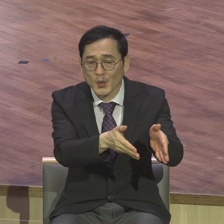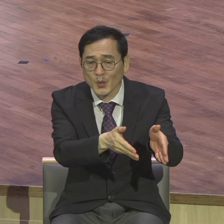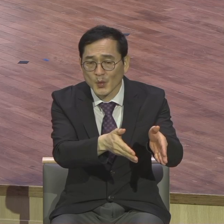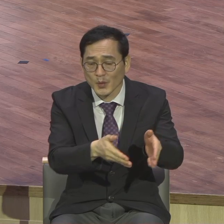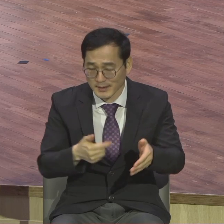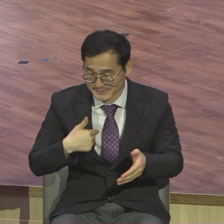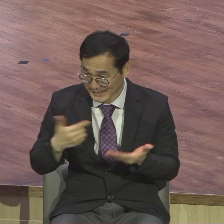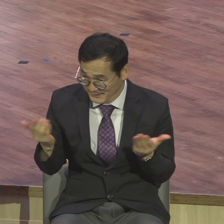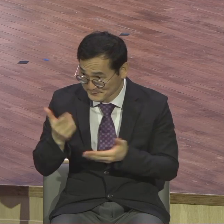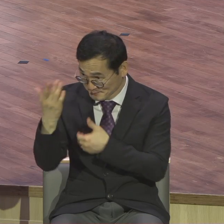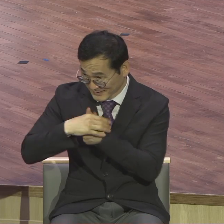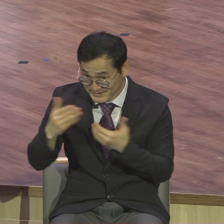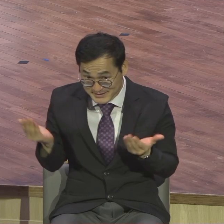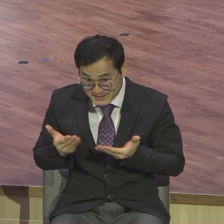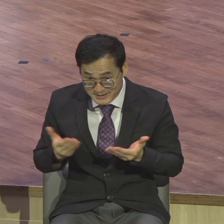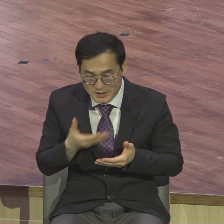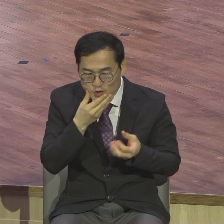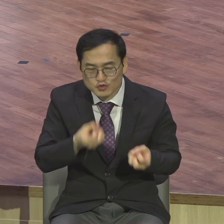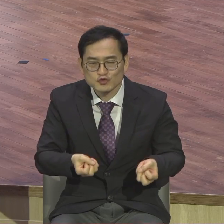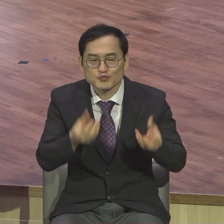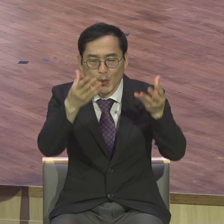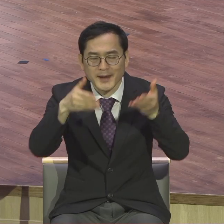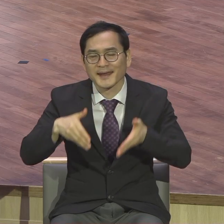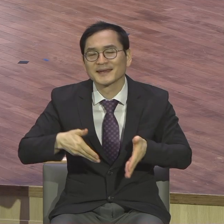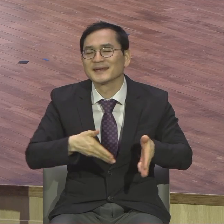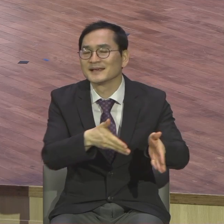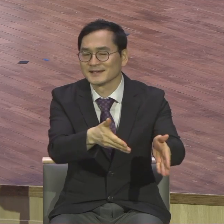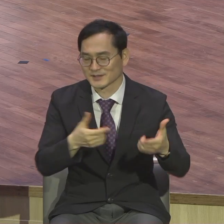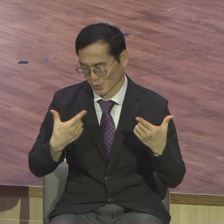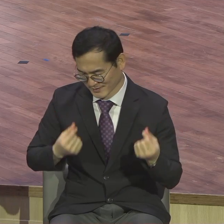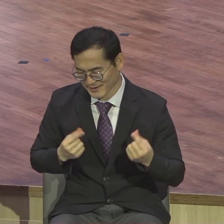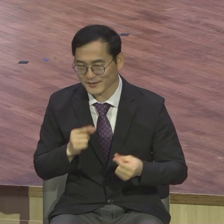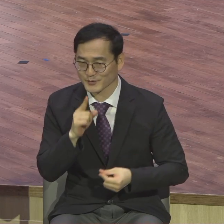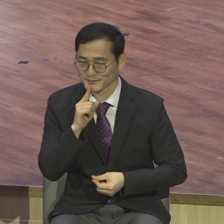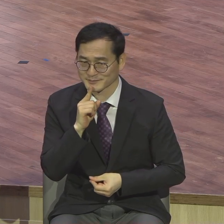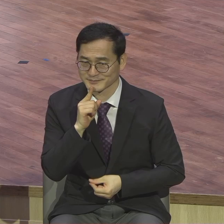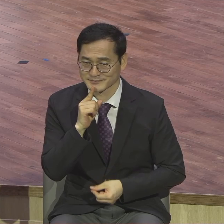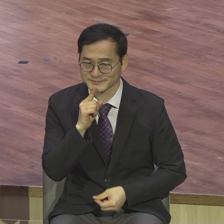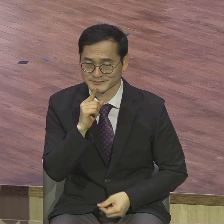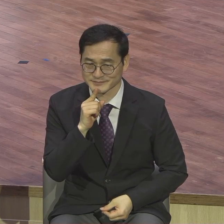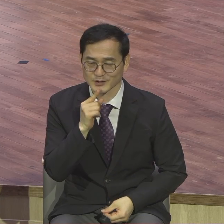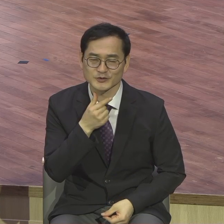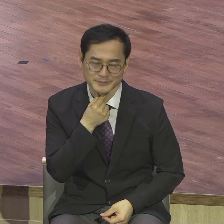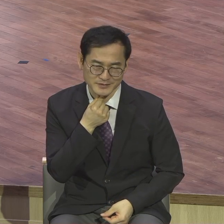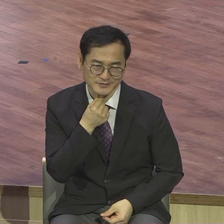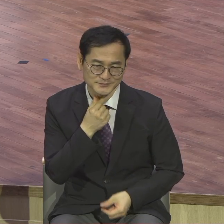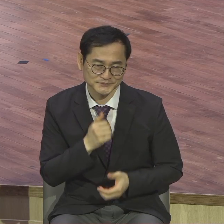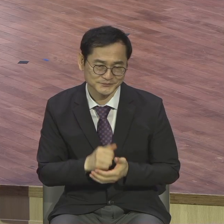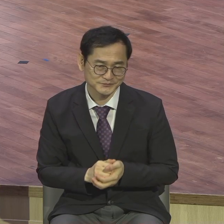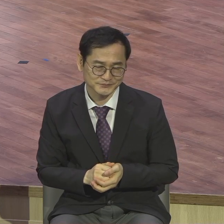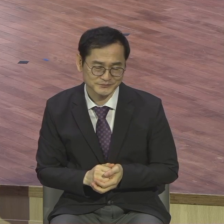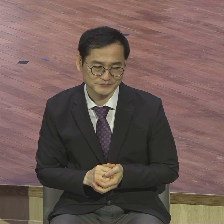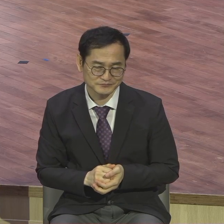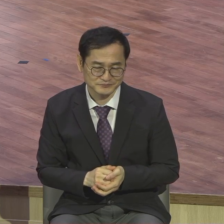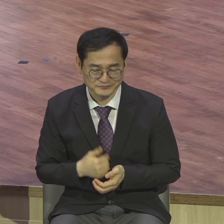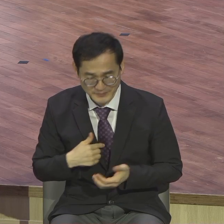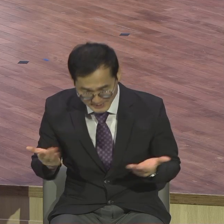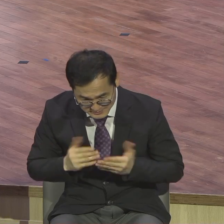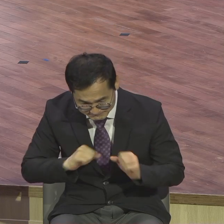세상에 처음 하는 말이에요 난 듣도 본 적 없어요 아 직분이 축복의 통로구나 제가 처음 하고 하는